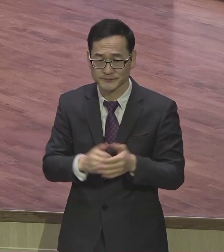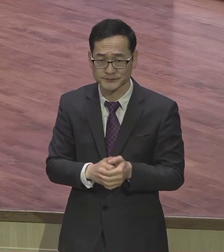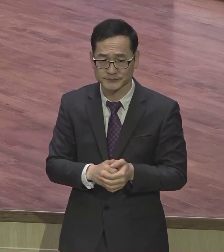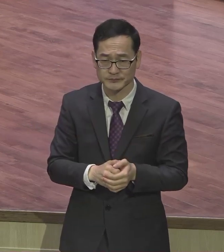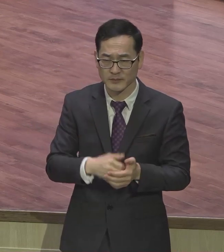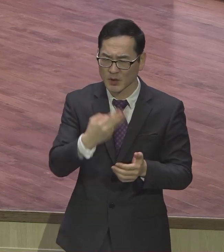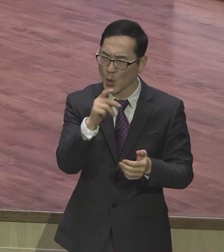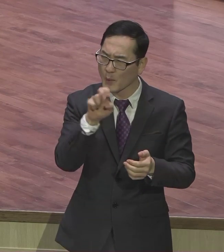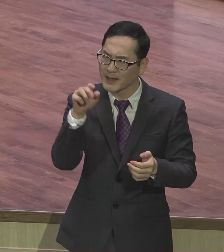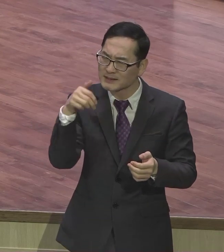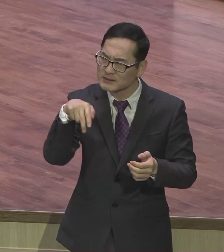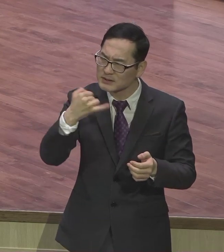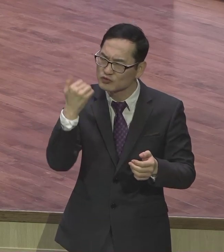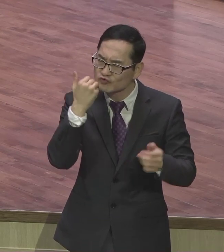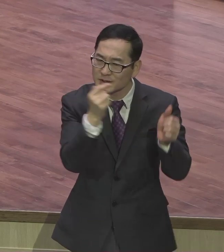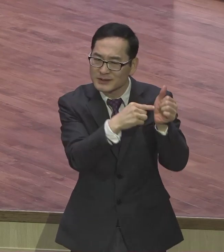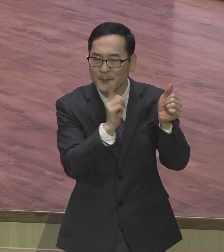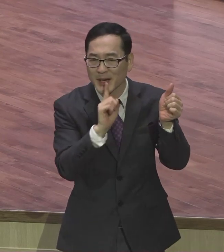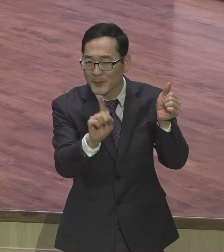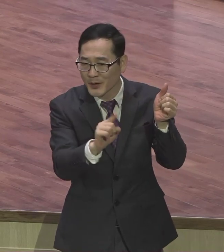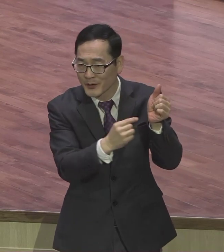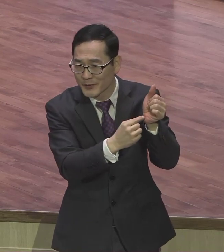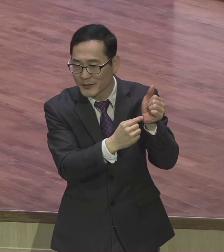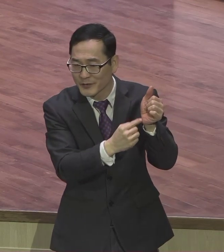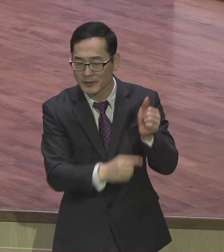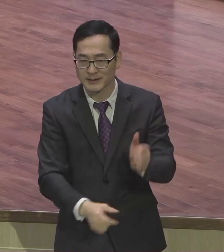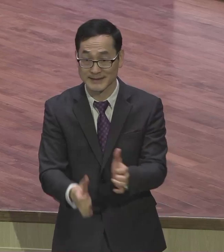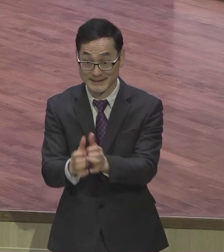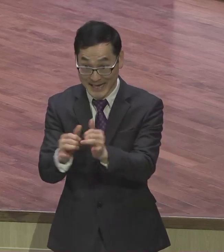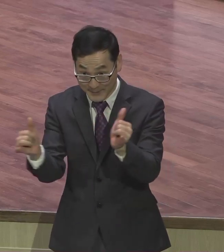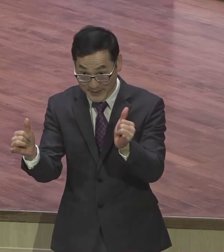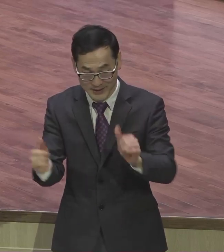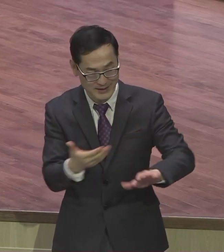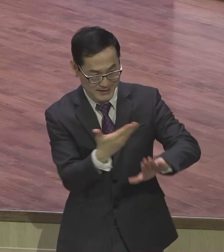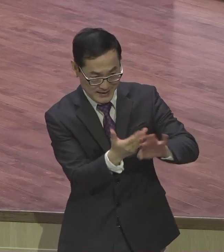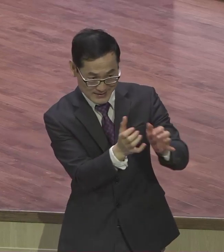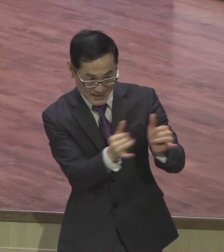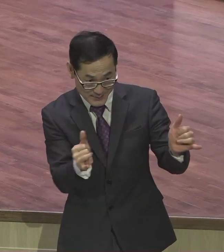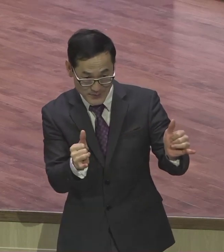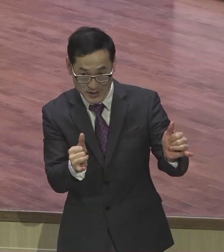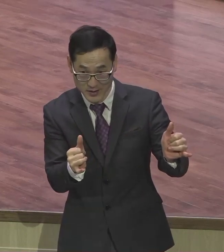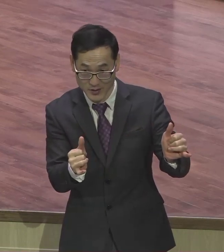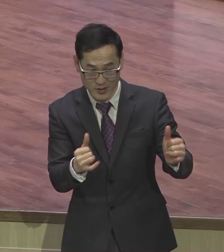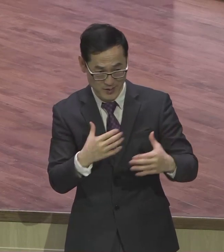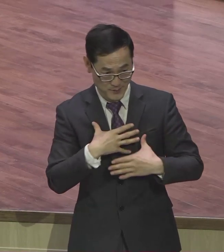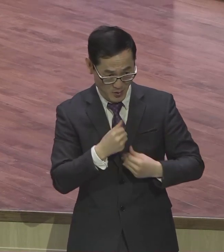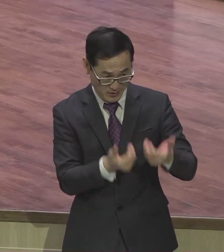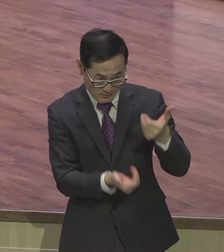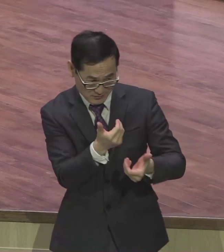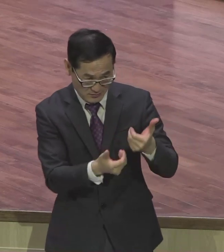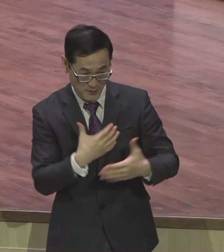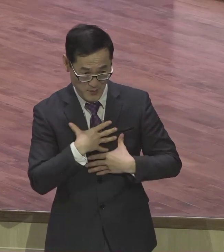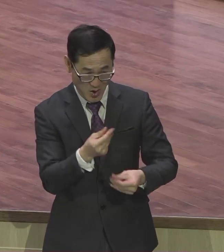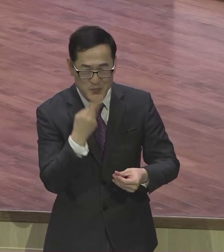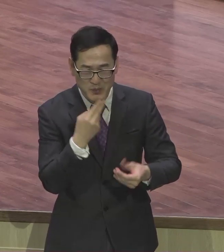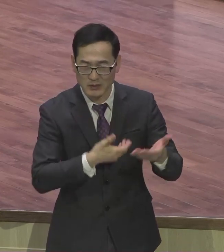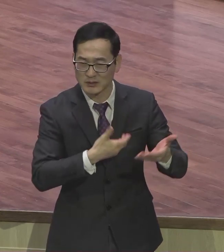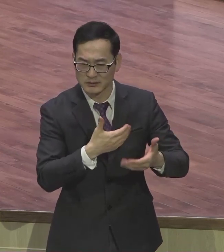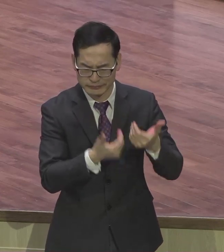사람이 타인과 평안하지 않는 이유는 자신과 평안하지